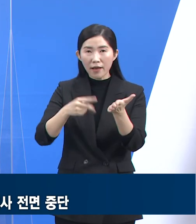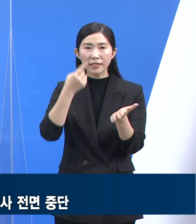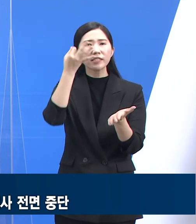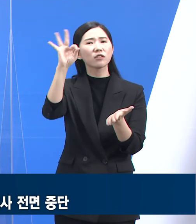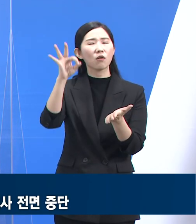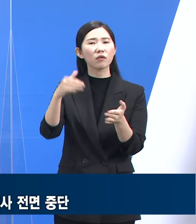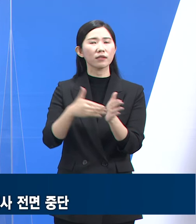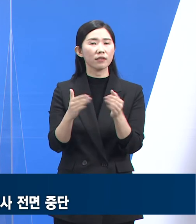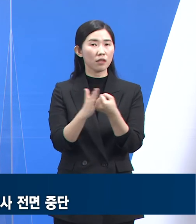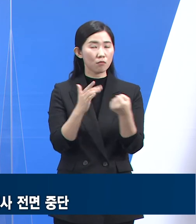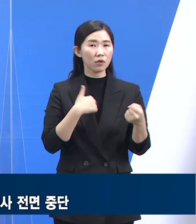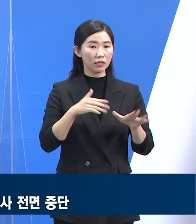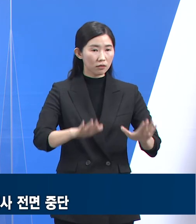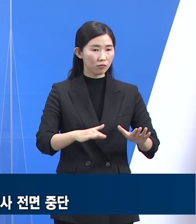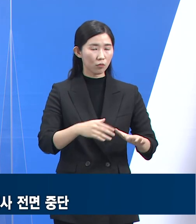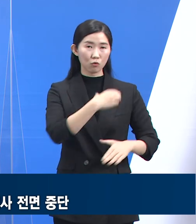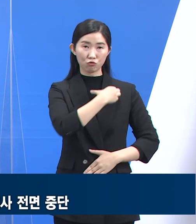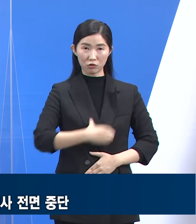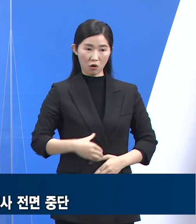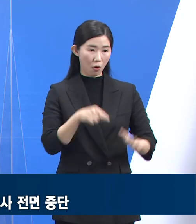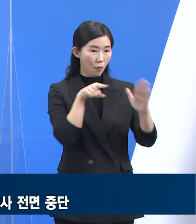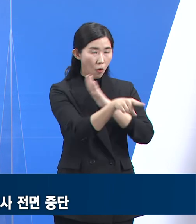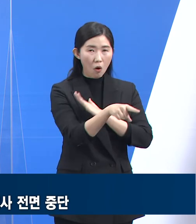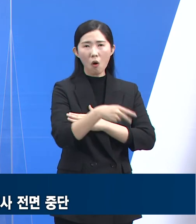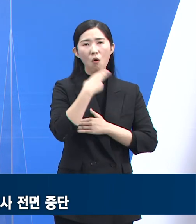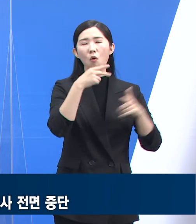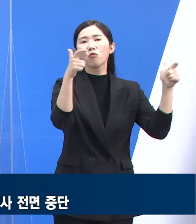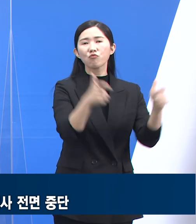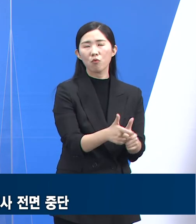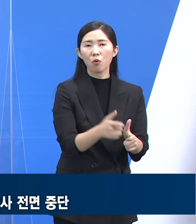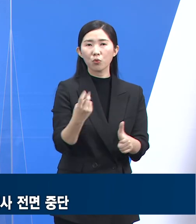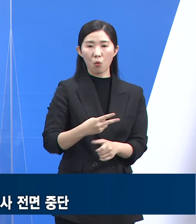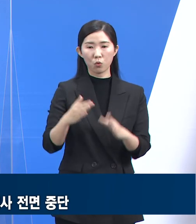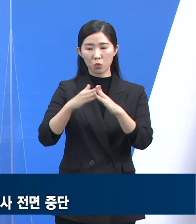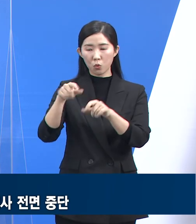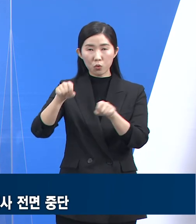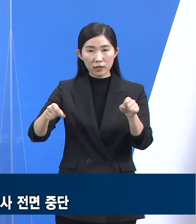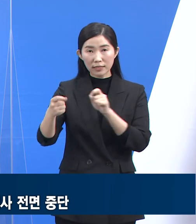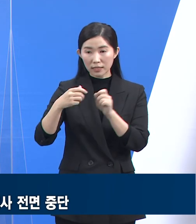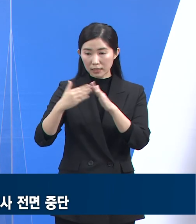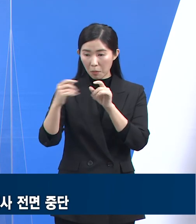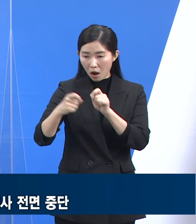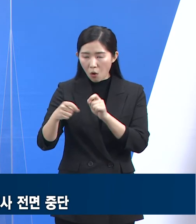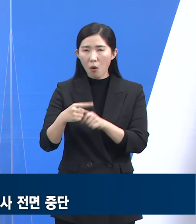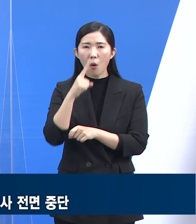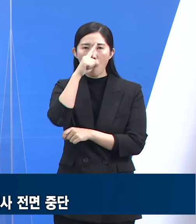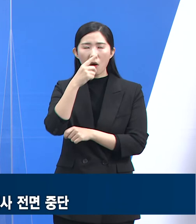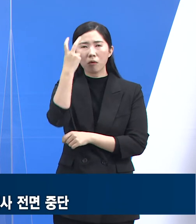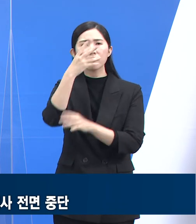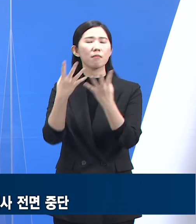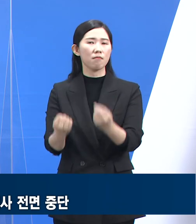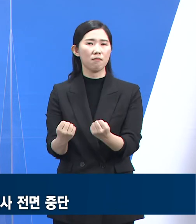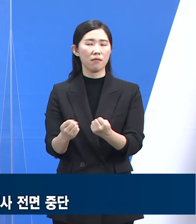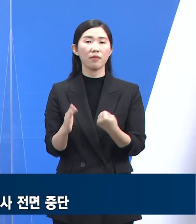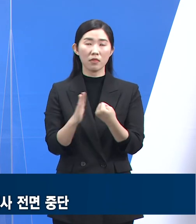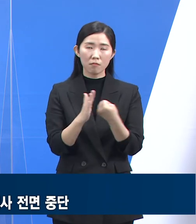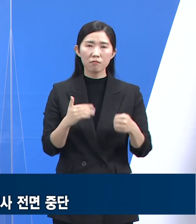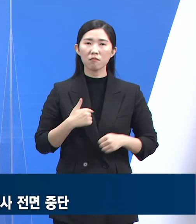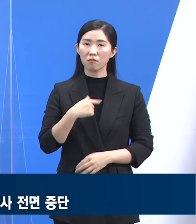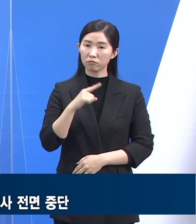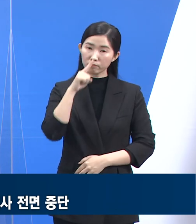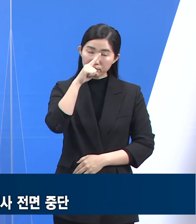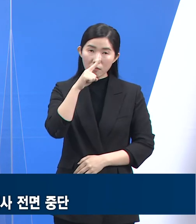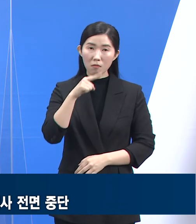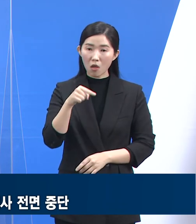감소하고 동네병원의 신속항원검사가 증가하였습니다. 이에 따라 진단부터 진료, 치료까지 연계되는